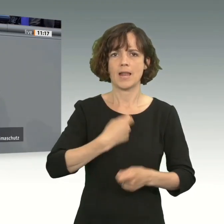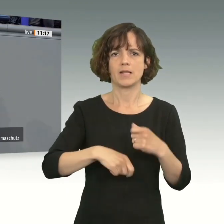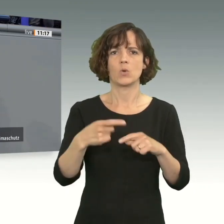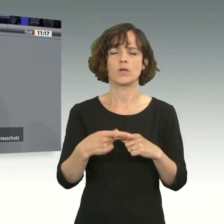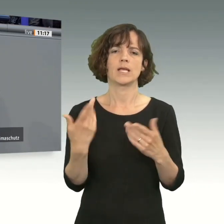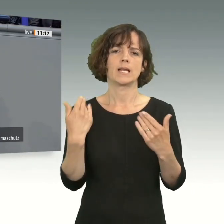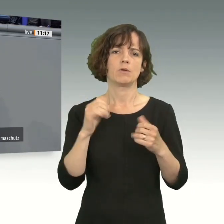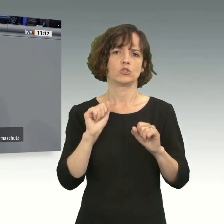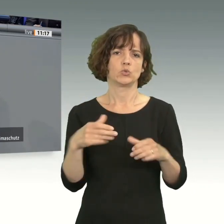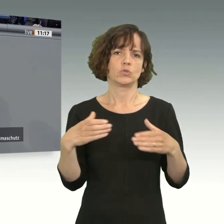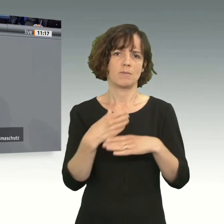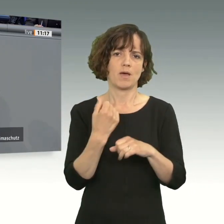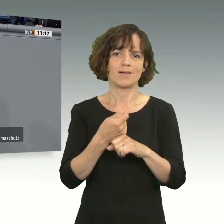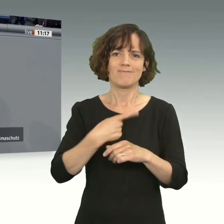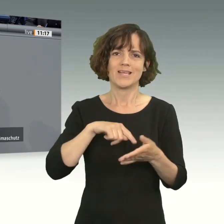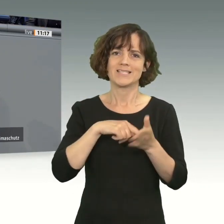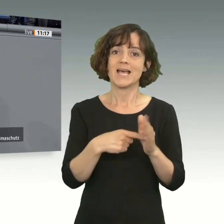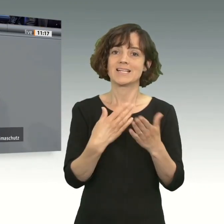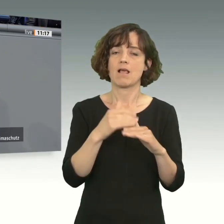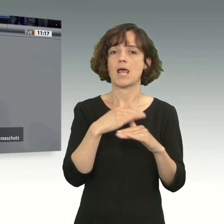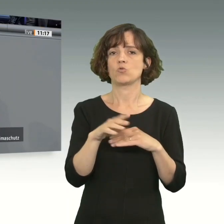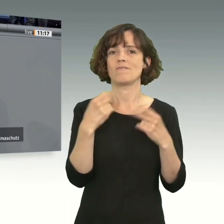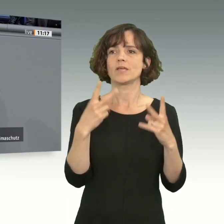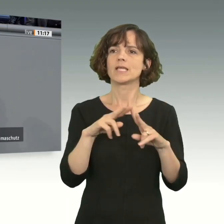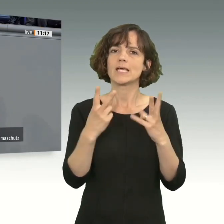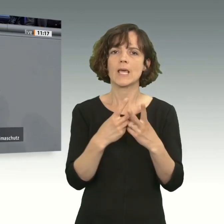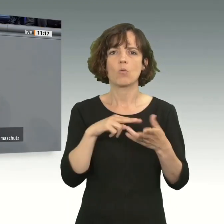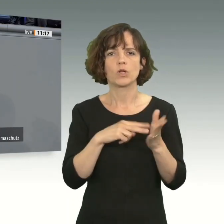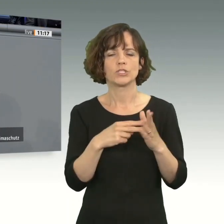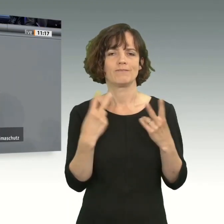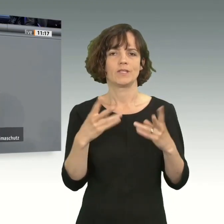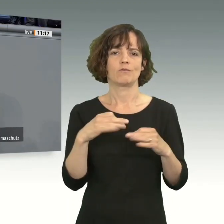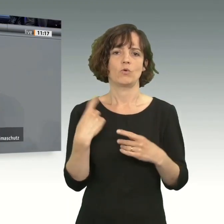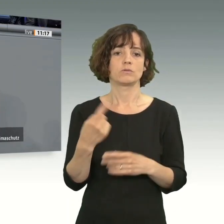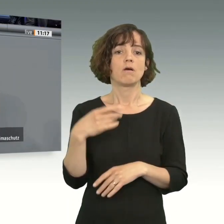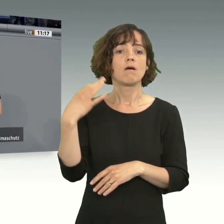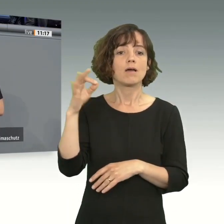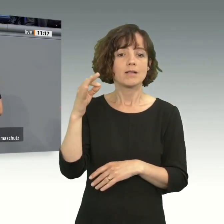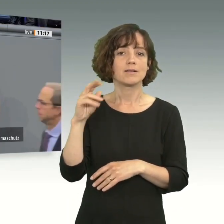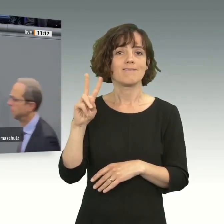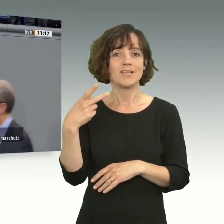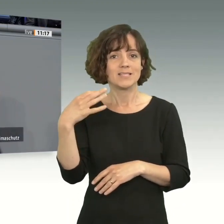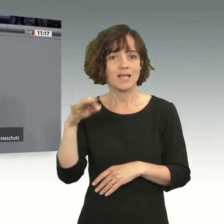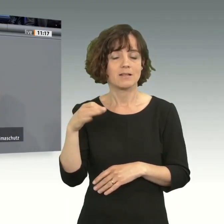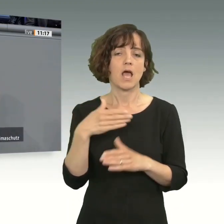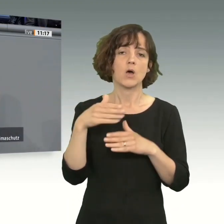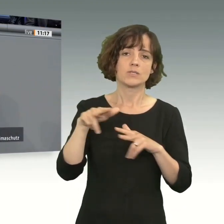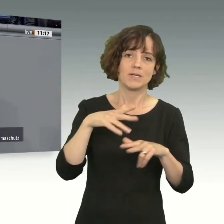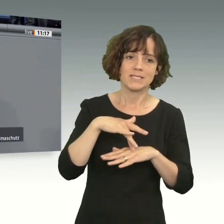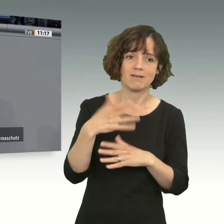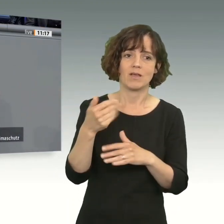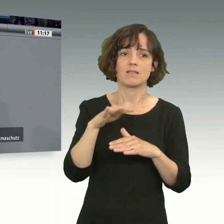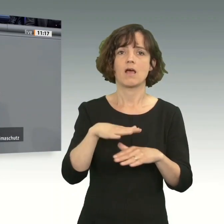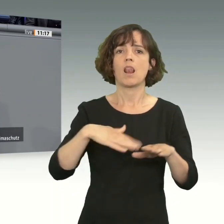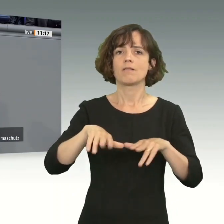zusammen. Wir sind diejenigen, die zeigen, dass uns diese Länder wichtig sind, geopolitisch wichtig sind. Der Kanzler war da, der Vizekanzler war da, die Außenministerin war da,